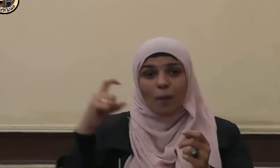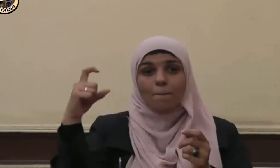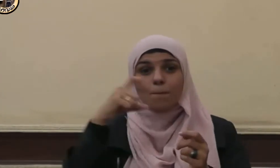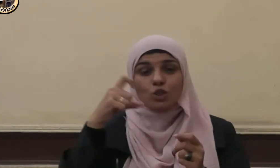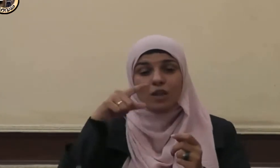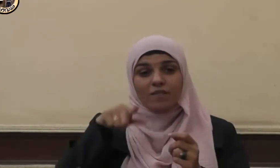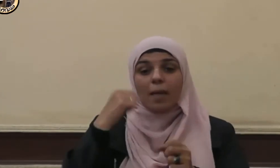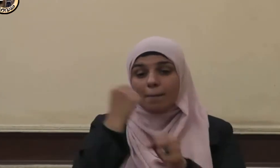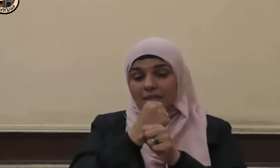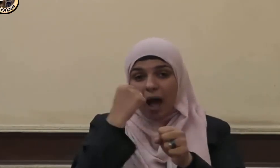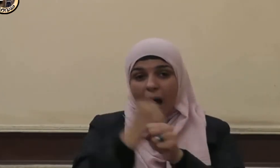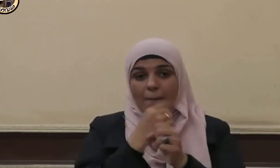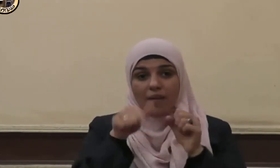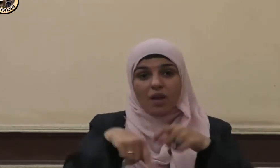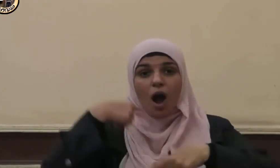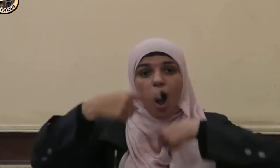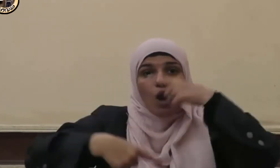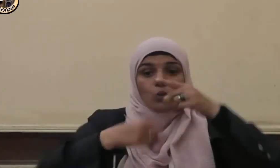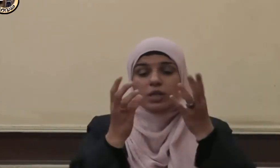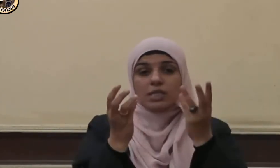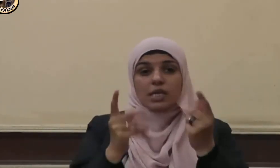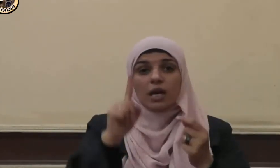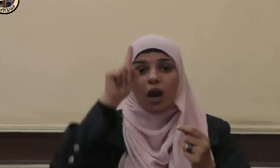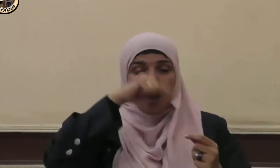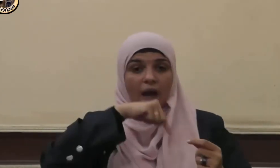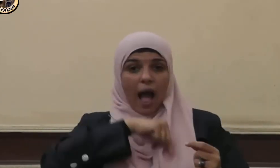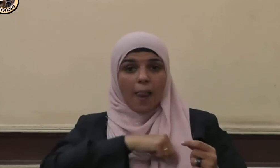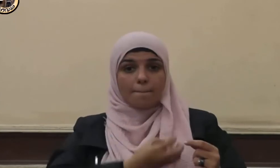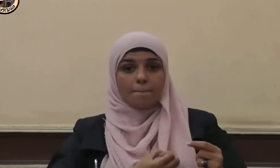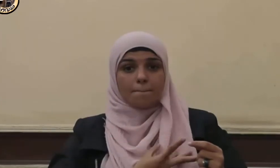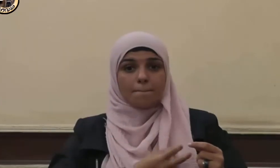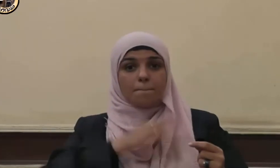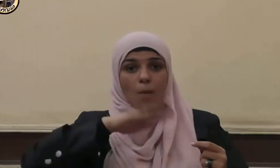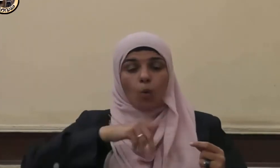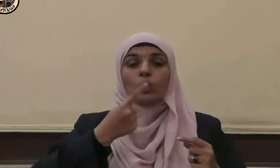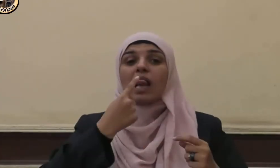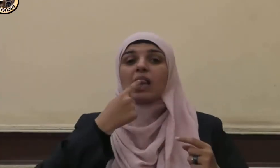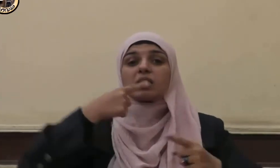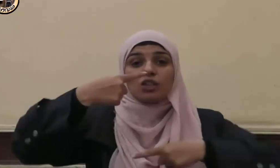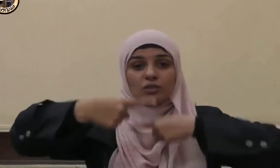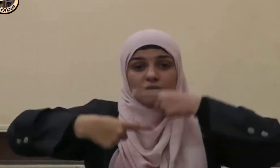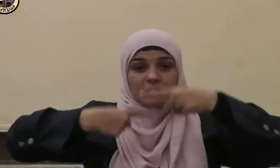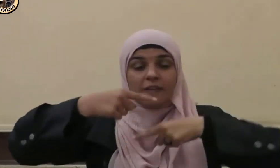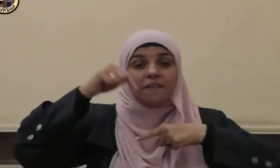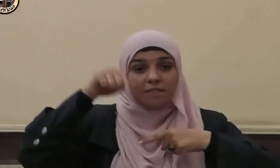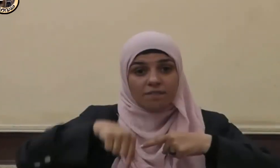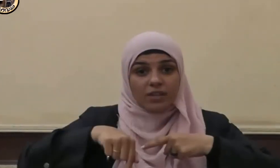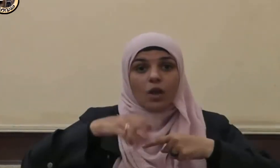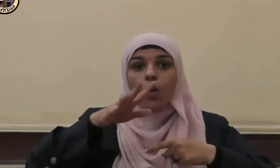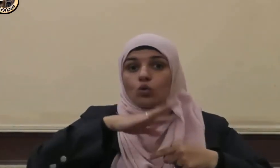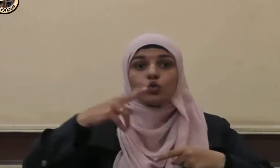ذكر الله تعالى في قلبه وردته بلسانه وطبقته جغيائه